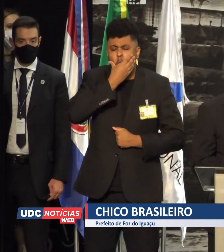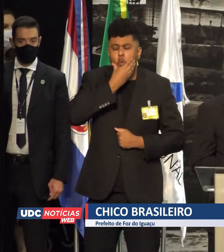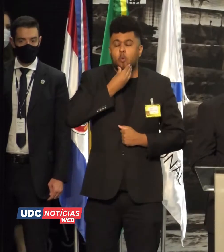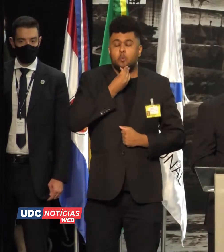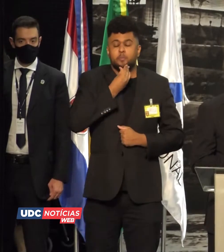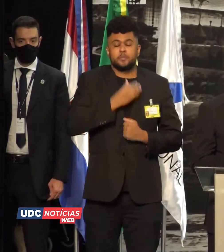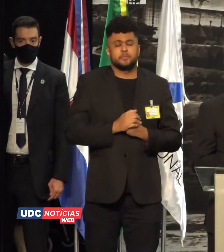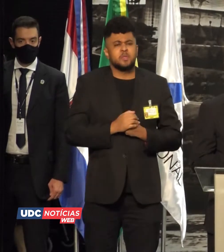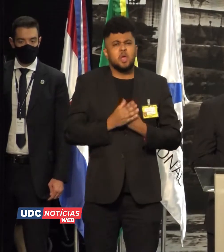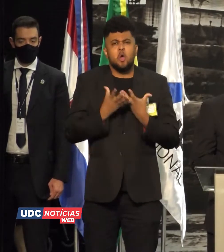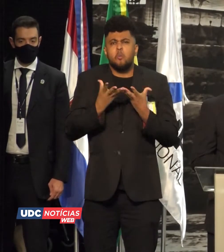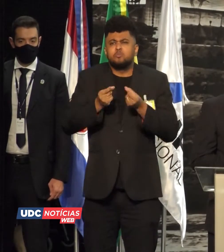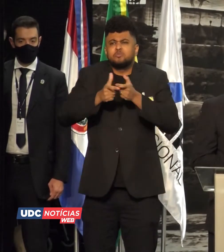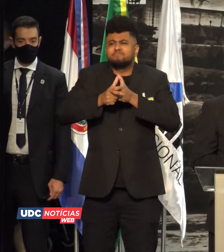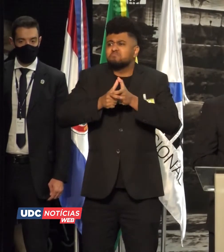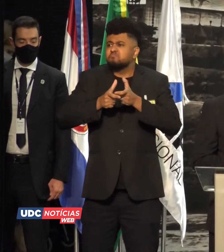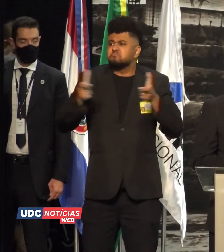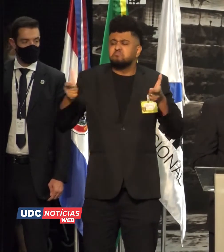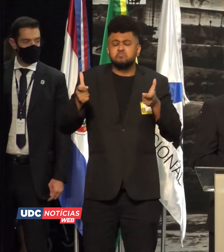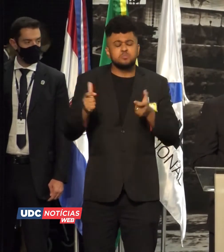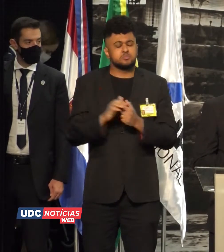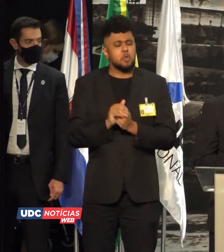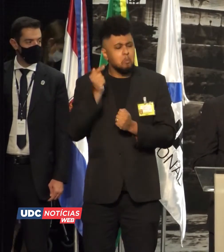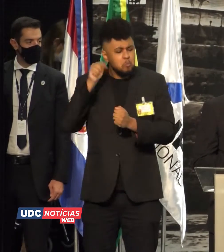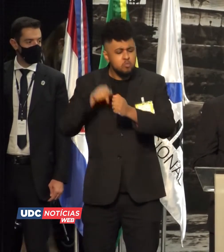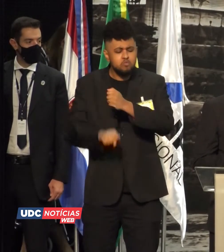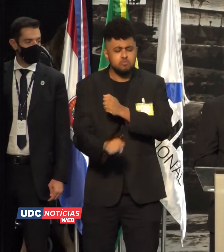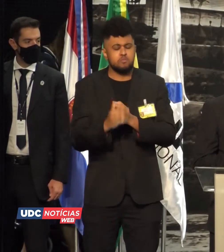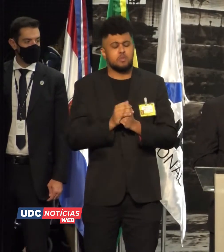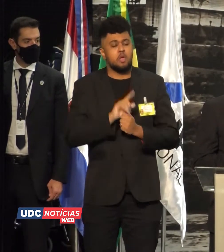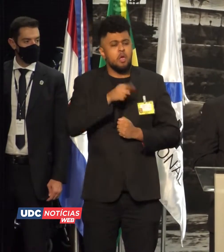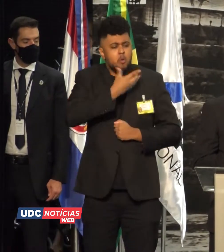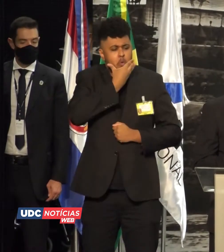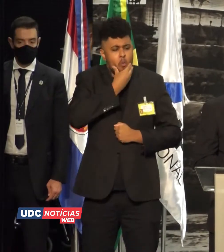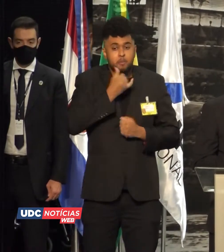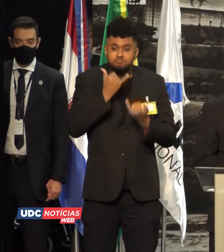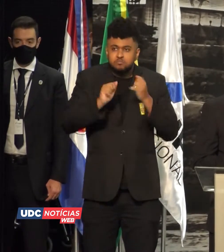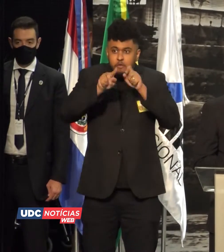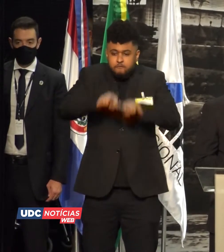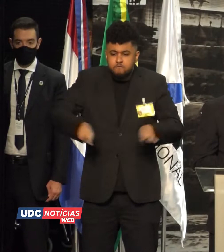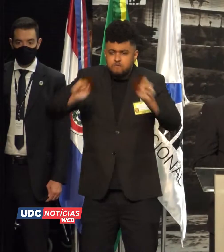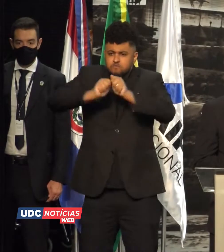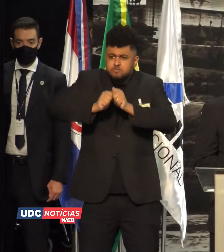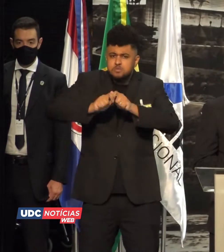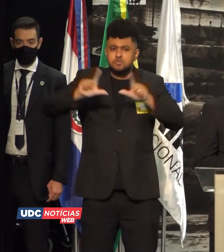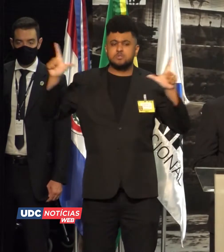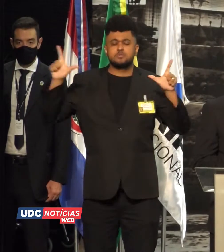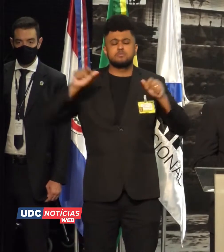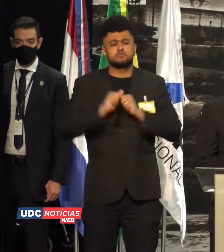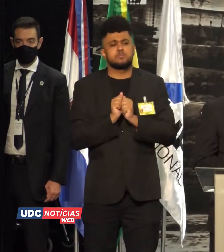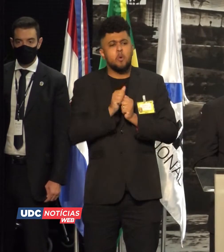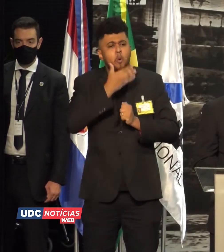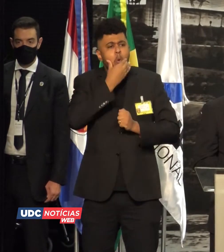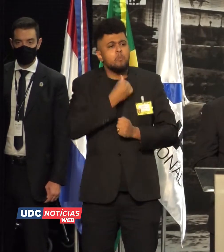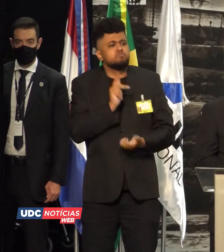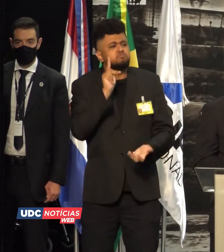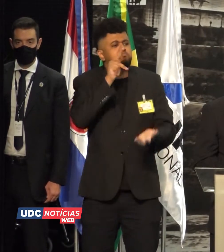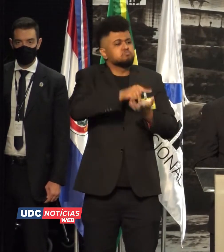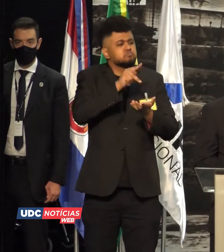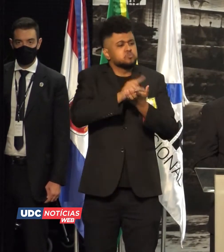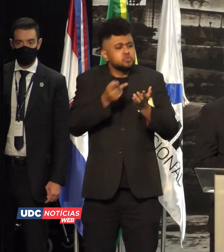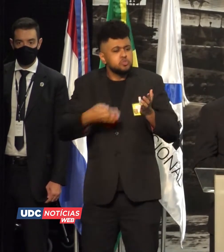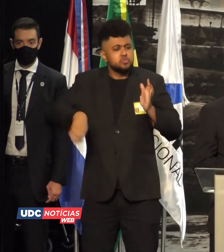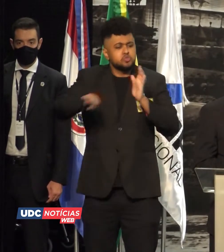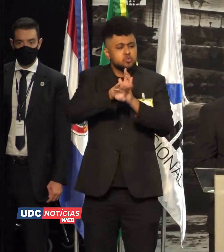de grandeza, um homem de grande visão, um homem realmente que